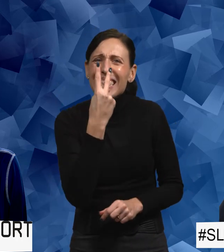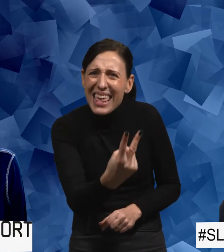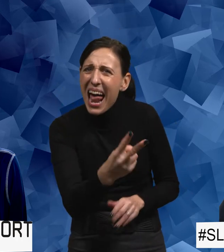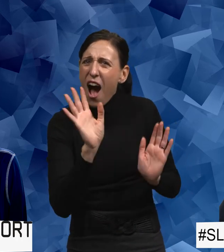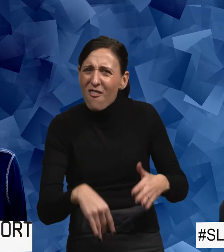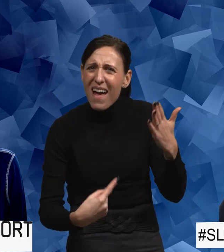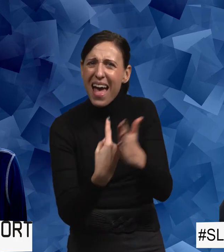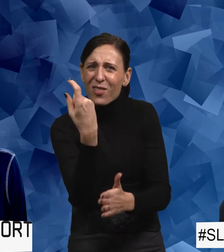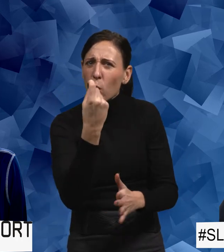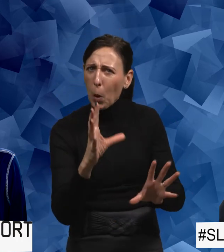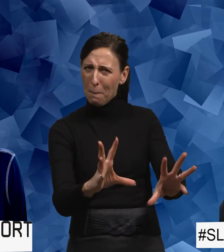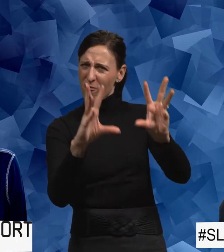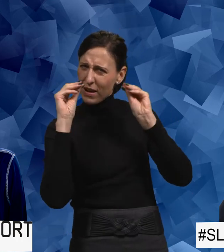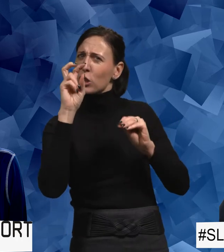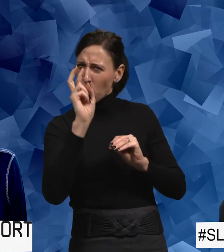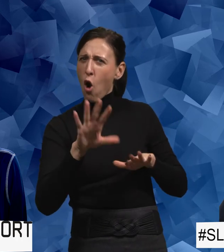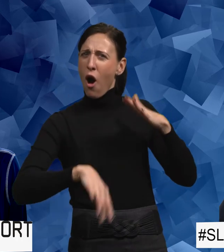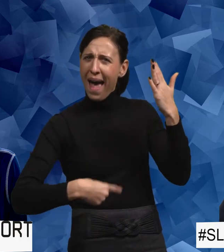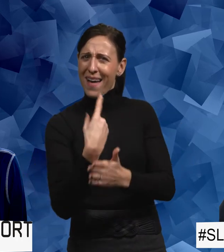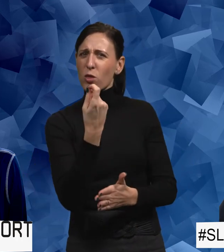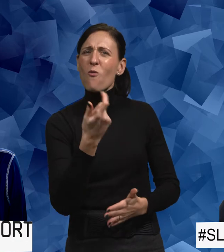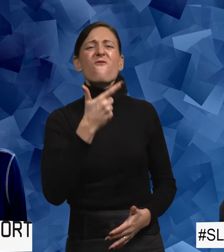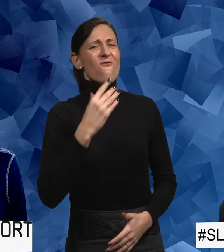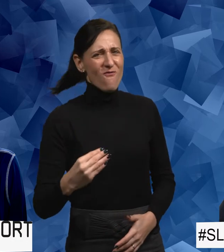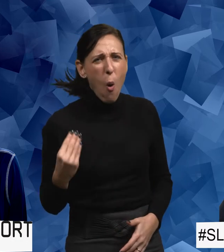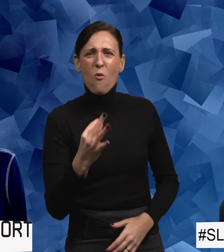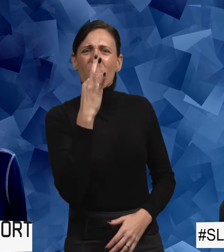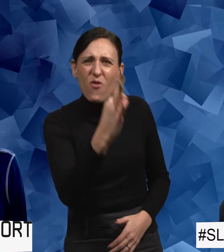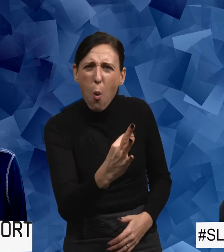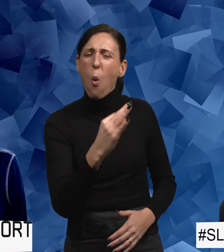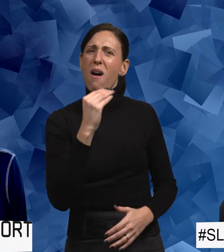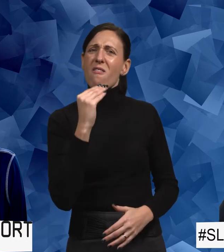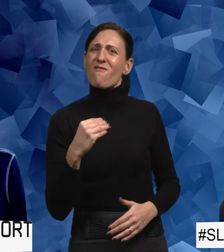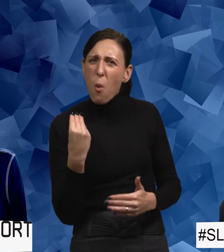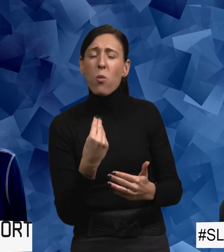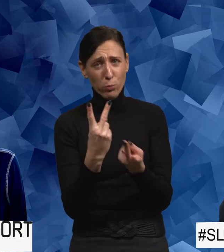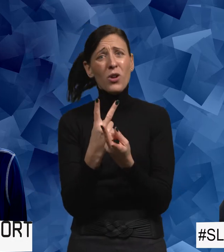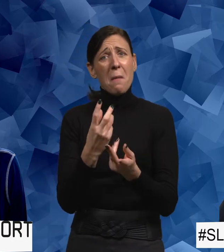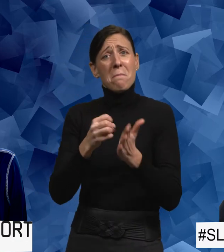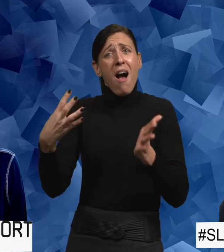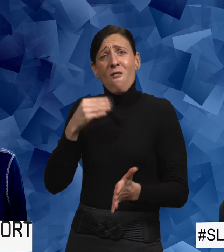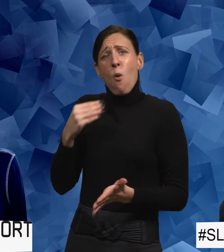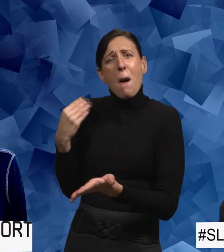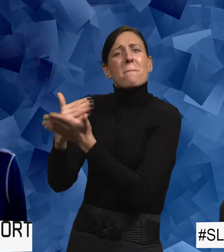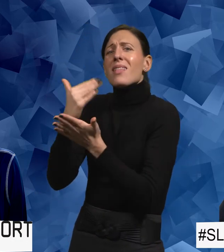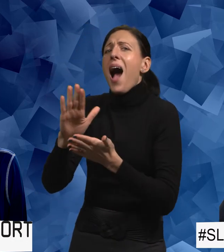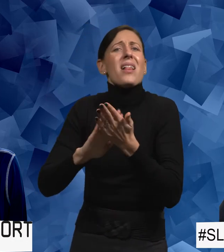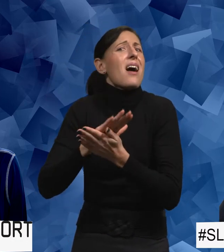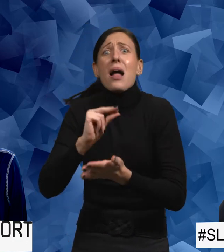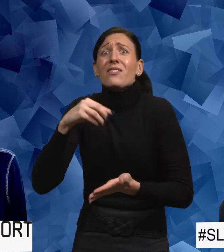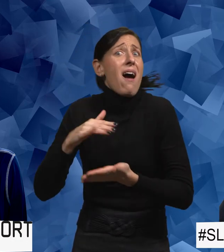hänt någonting. Som uppfattar att det har hänt någonting. Och vågar fråga oss att vi vågar berätta. Annars kommer vi aldrig att våga berätta. Och